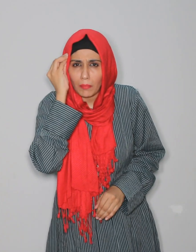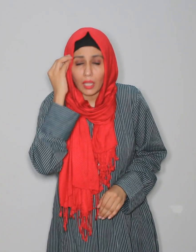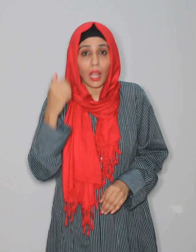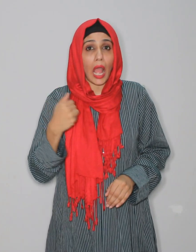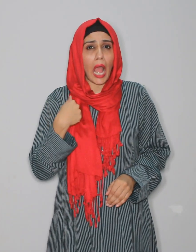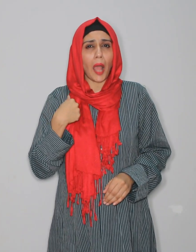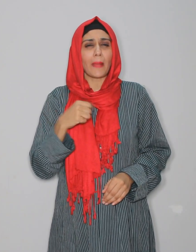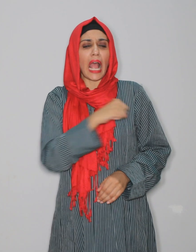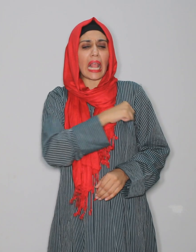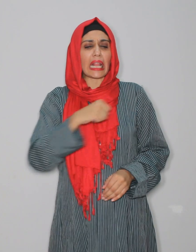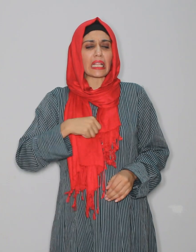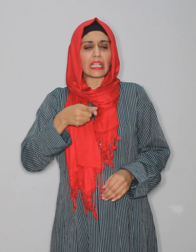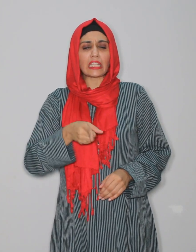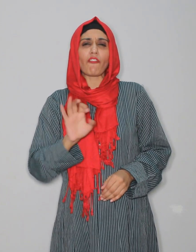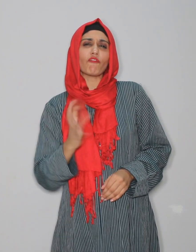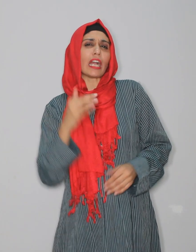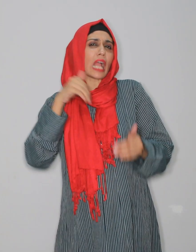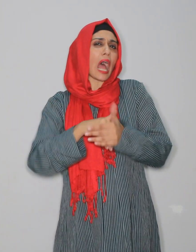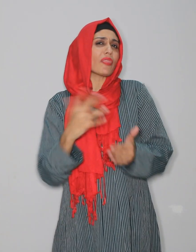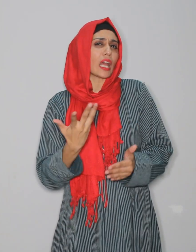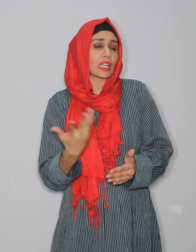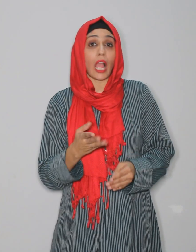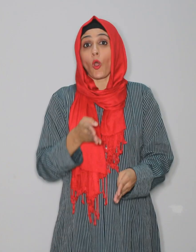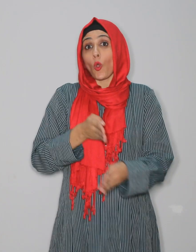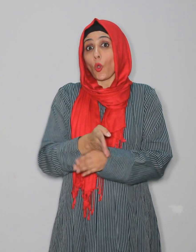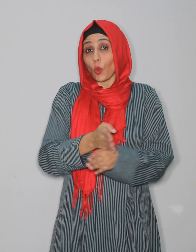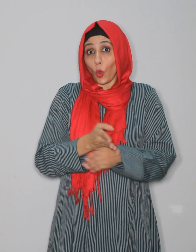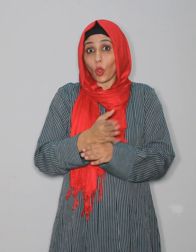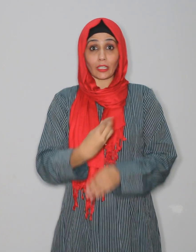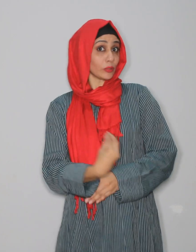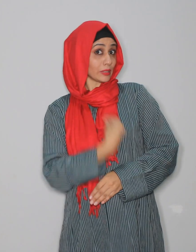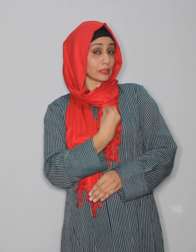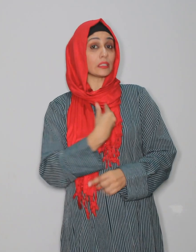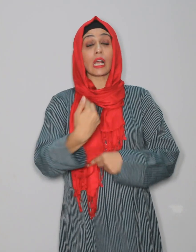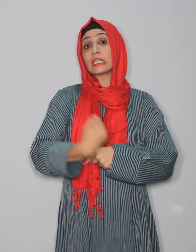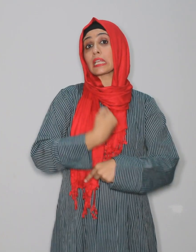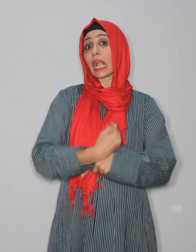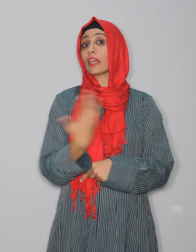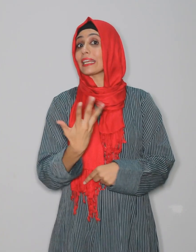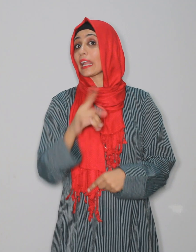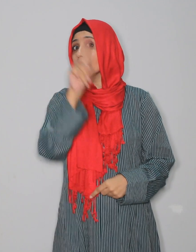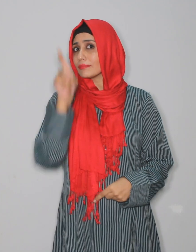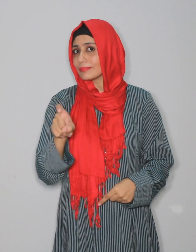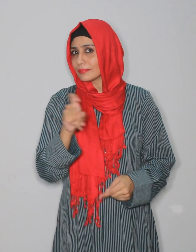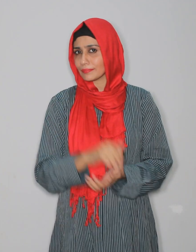ہم یہ عید کیوں مناتے ہیں اور یہ قربانی کا جذبہ ہمیں کیا سکھاتا ہے